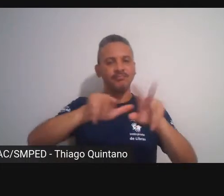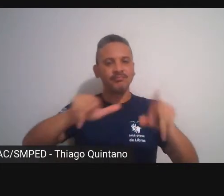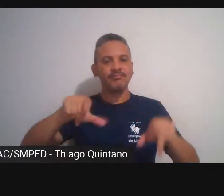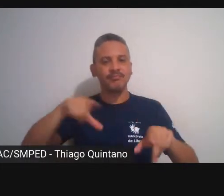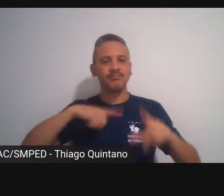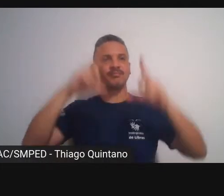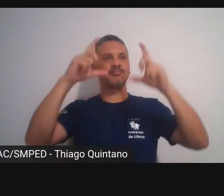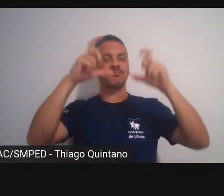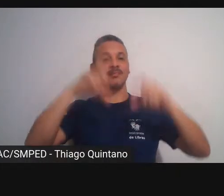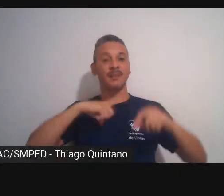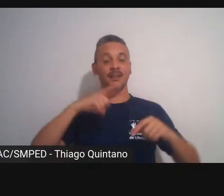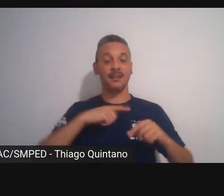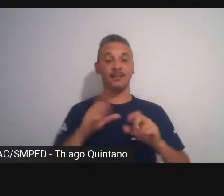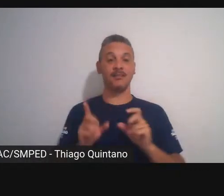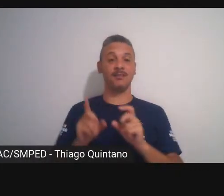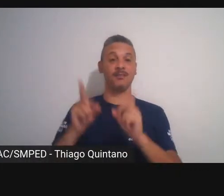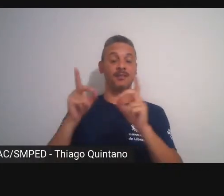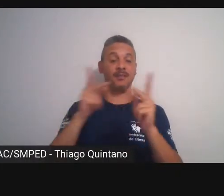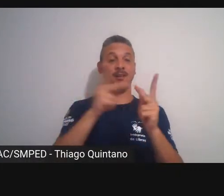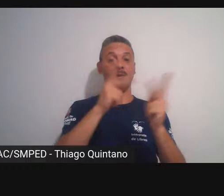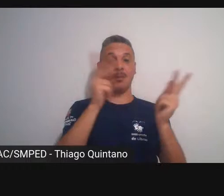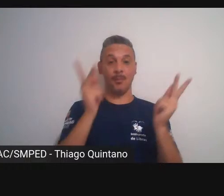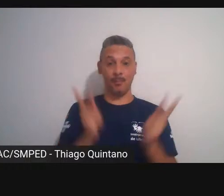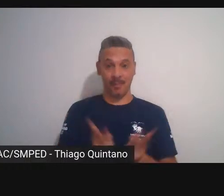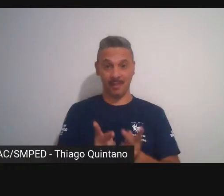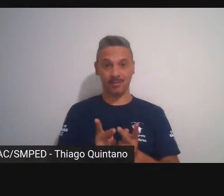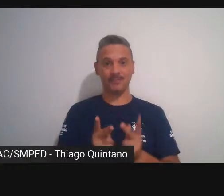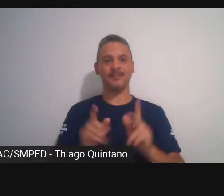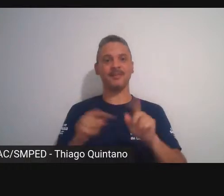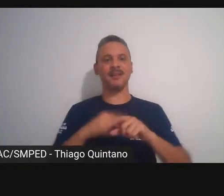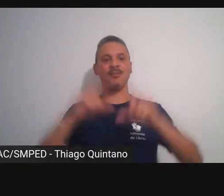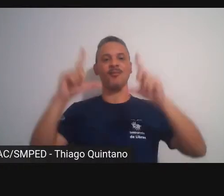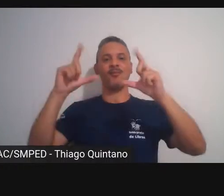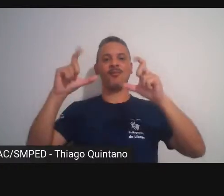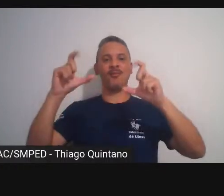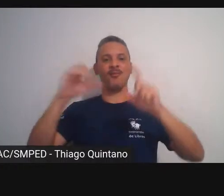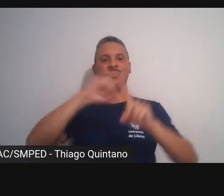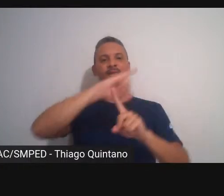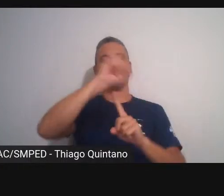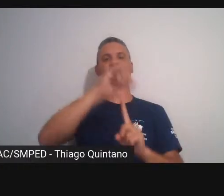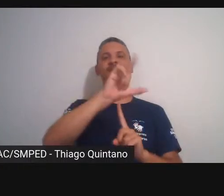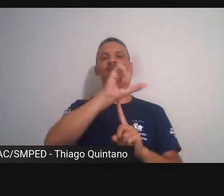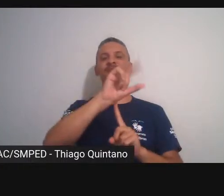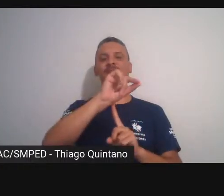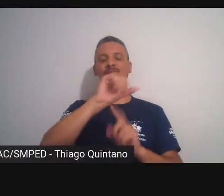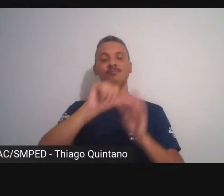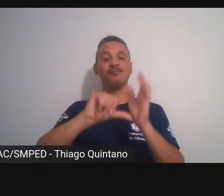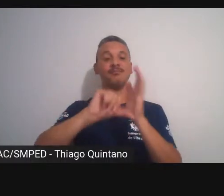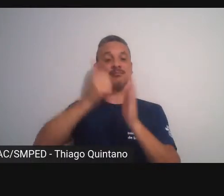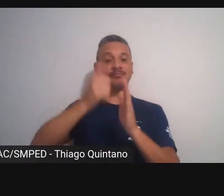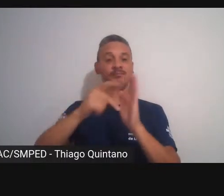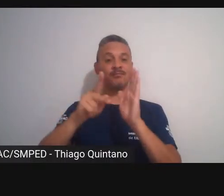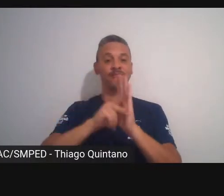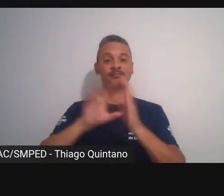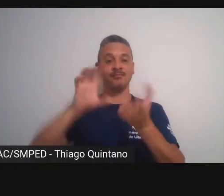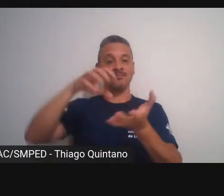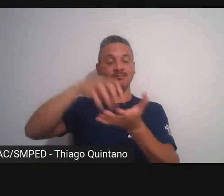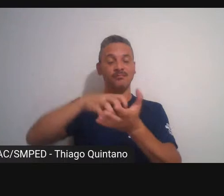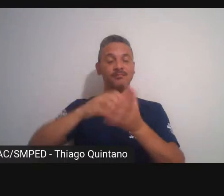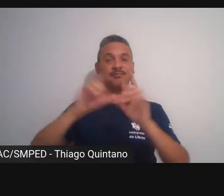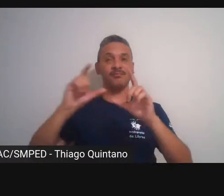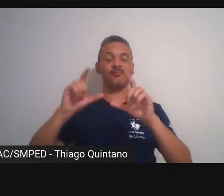uma vez teve um leilão de pratos e eu fiz uma foto do Jaraguá a primeira obra para o clube da fotografia é